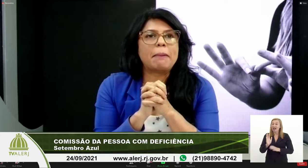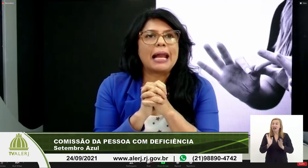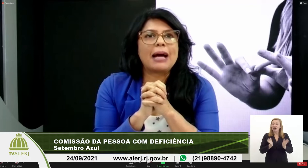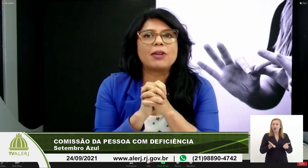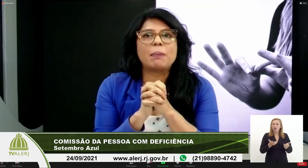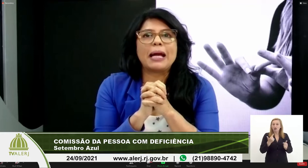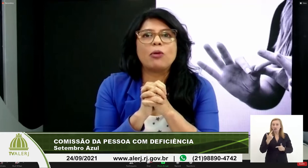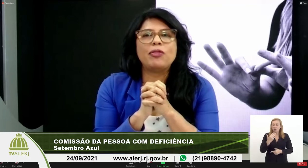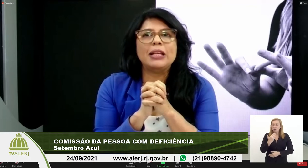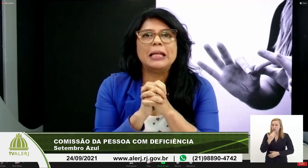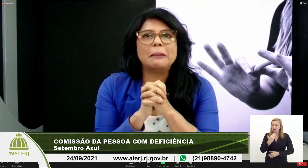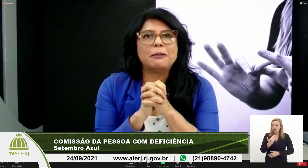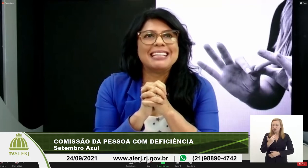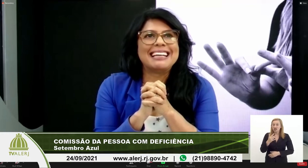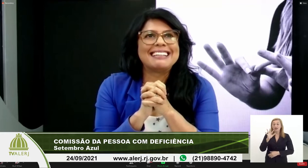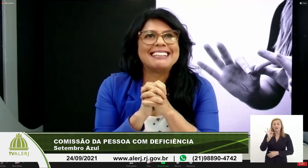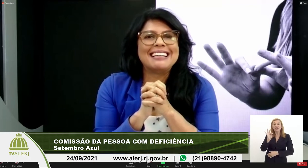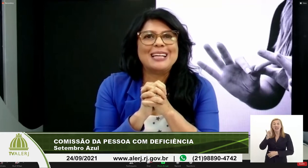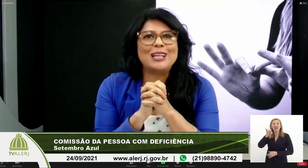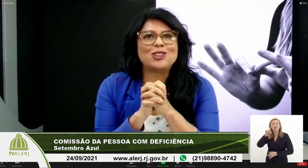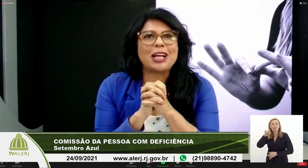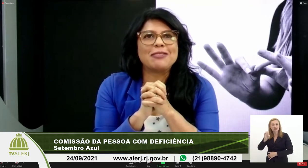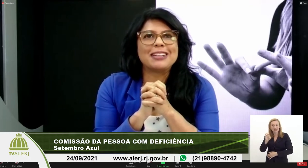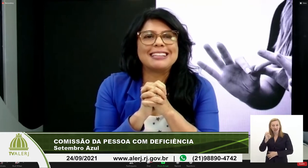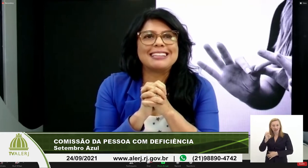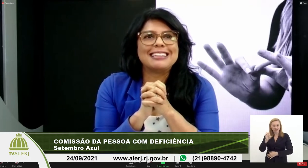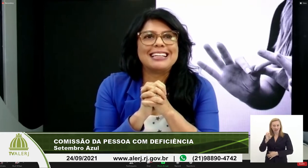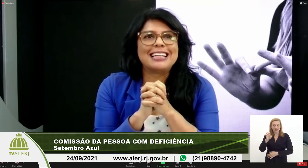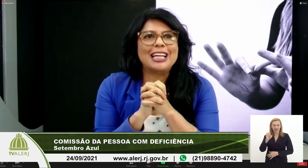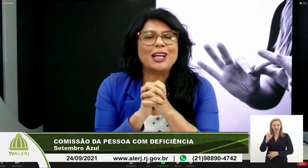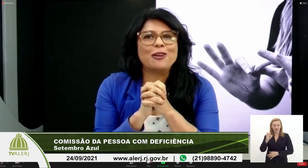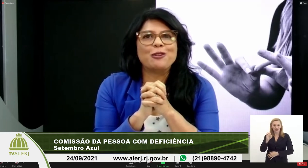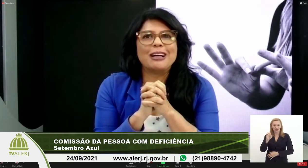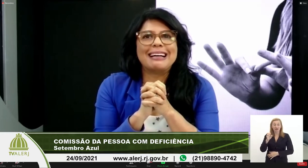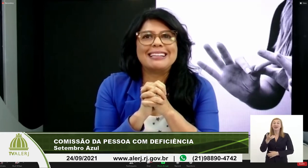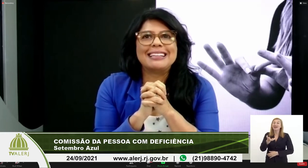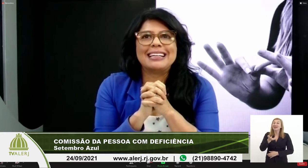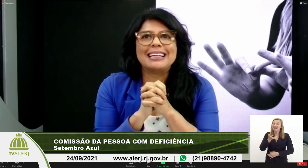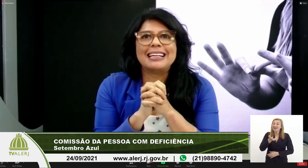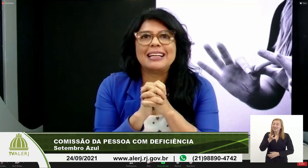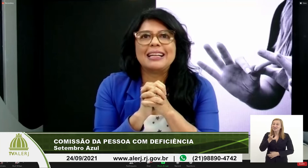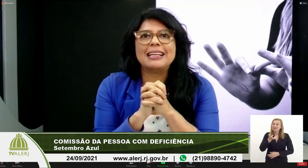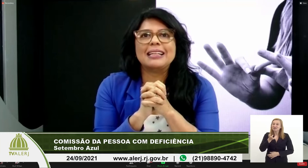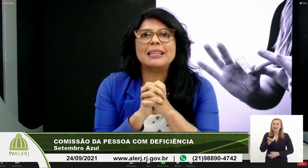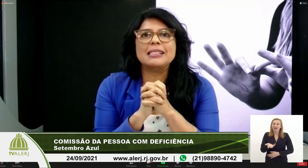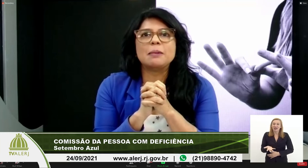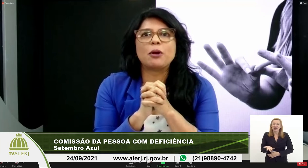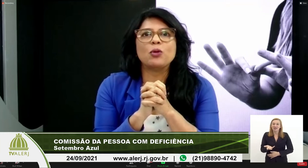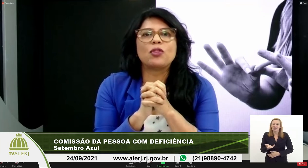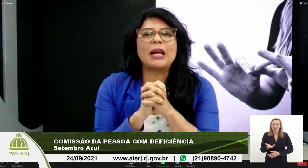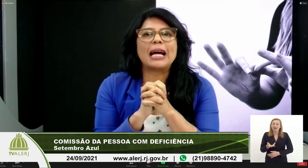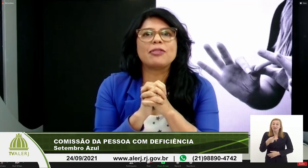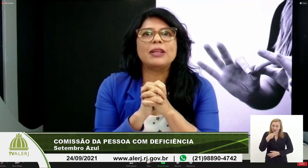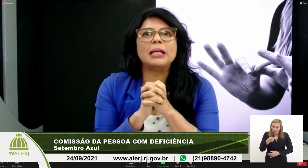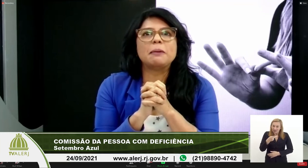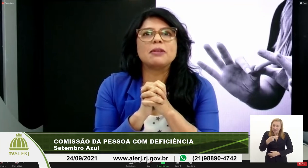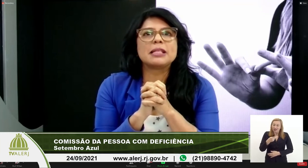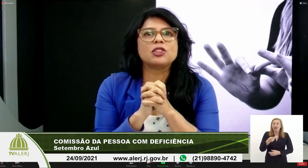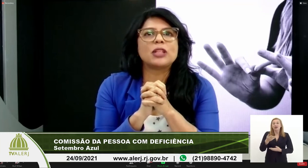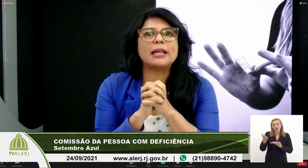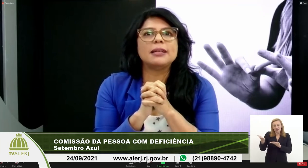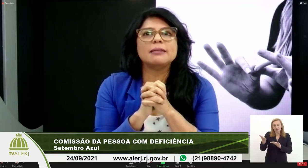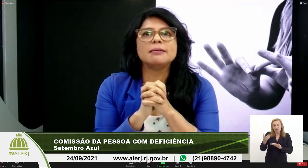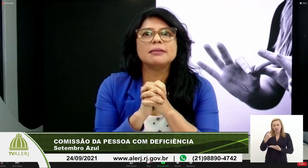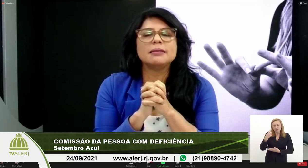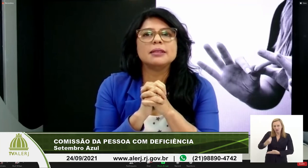abrir aqui a palavra para o Felipe né ele estava querendo se pronunciar Felipe